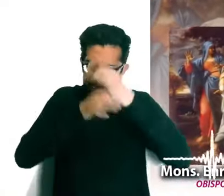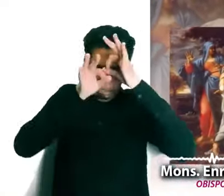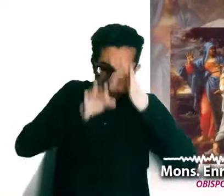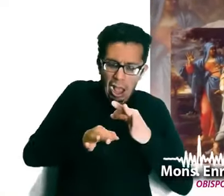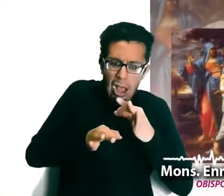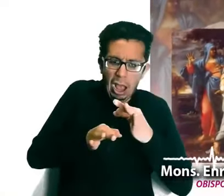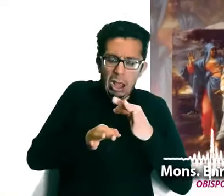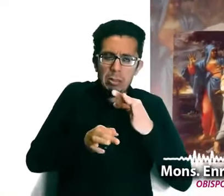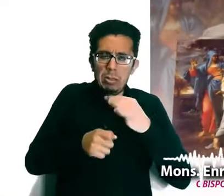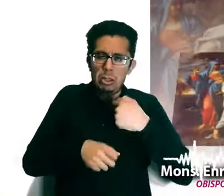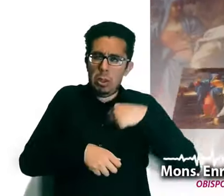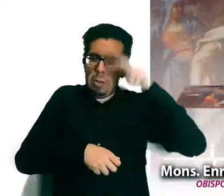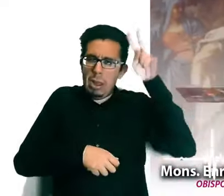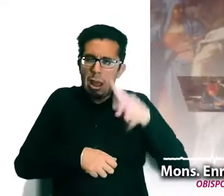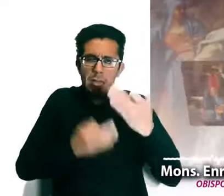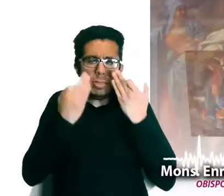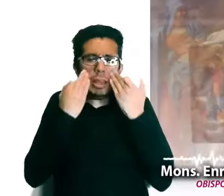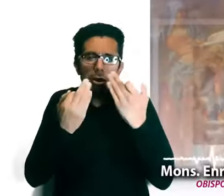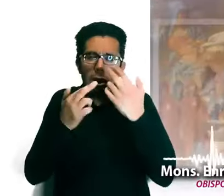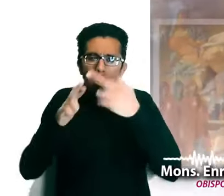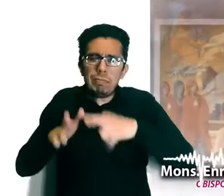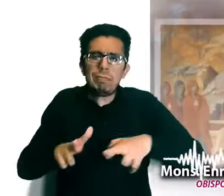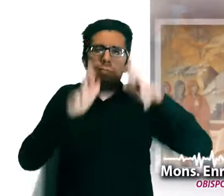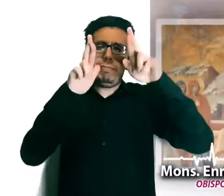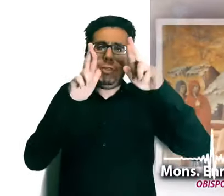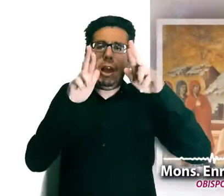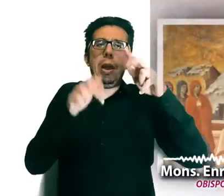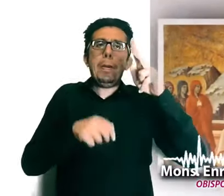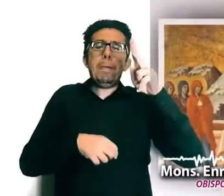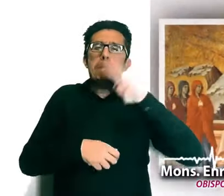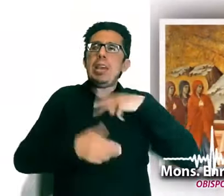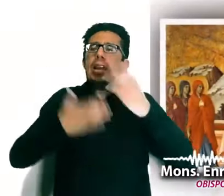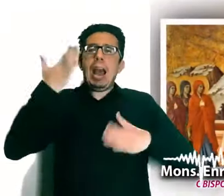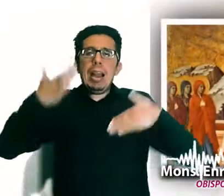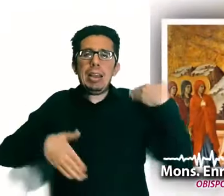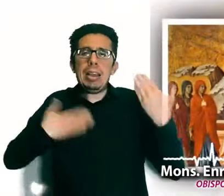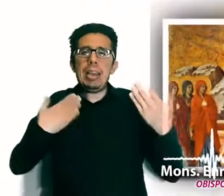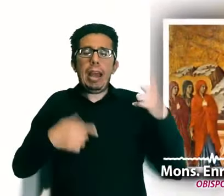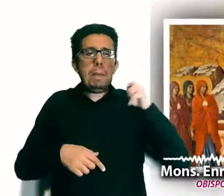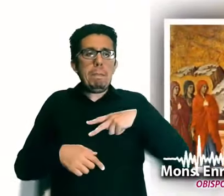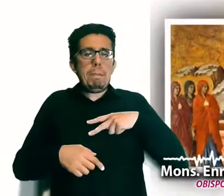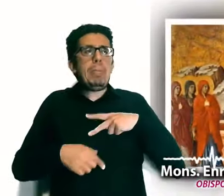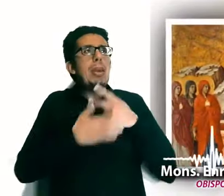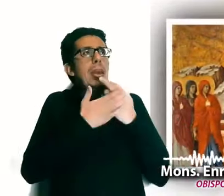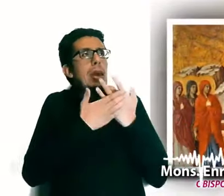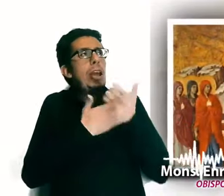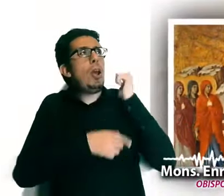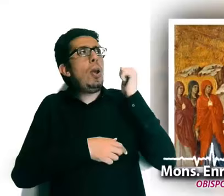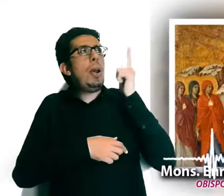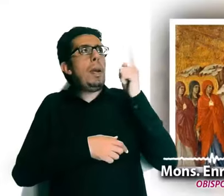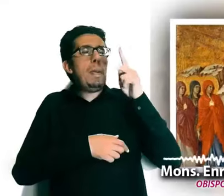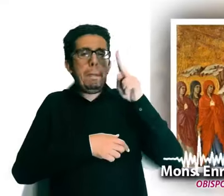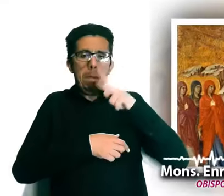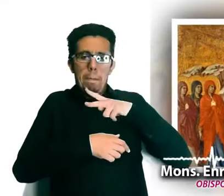¿Soy testigo de la resurrección? ¿Cómo manifiesto mi alegría, mi esperanza, mi sano optimismo,